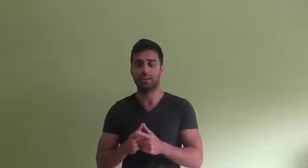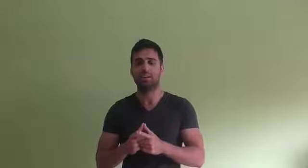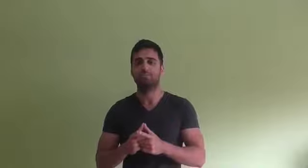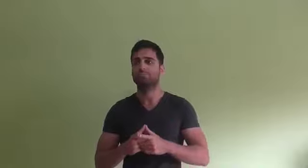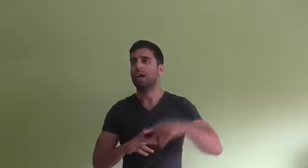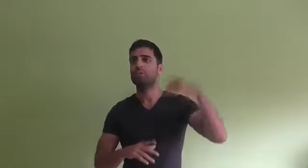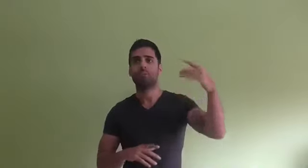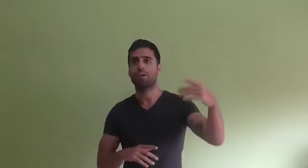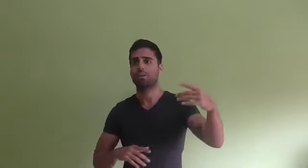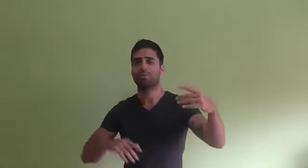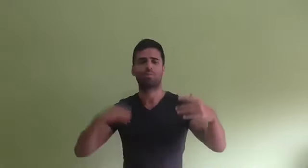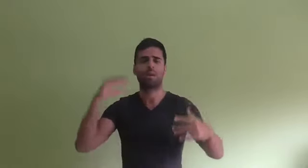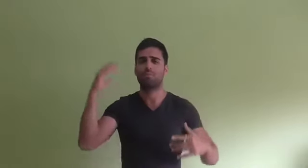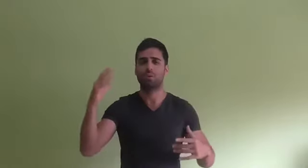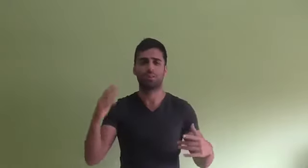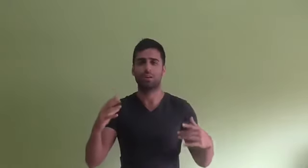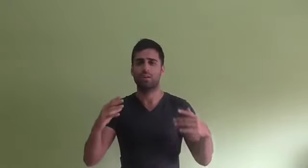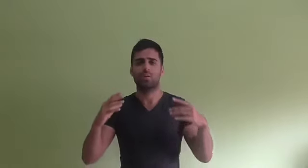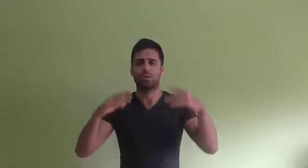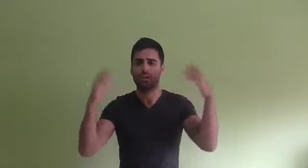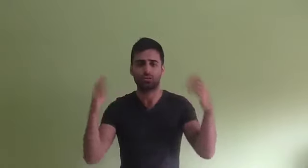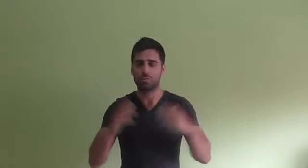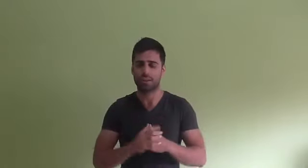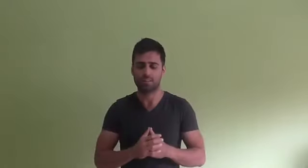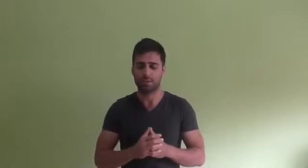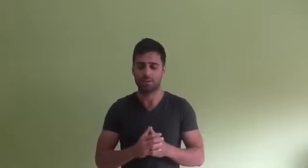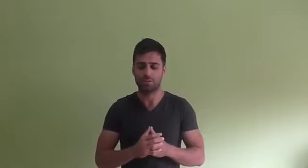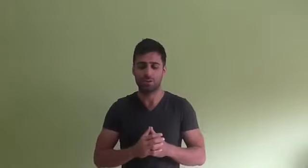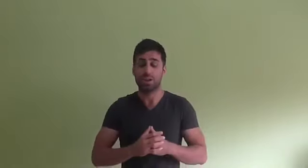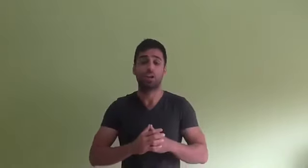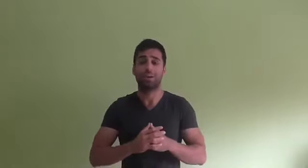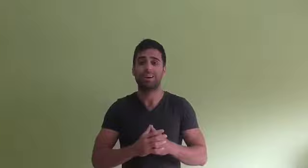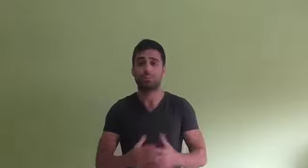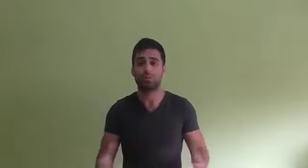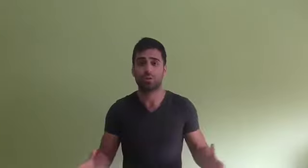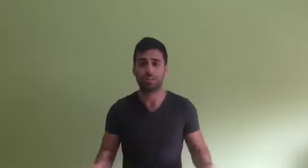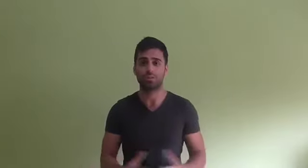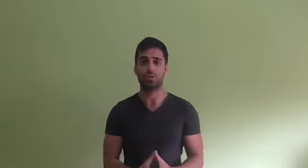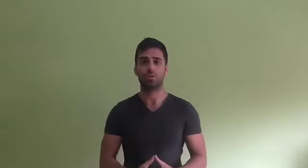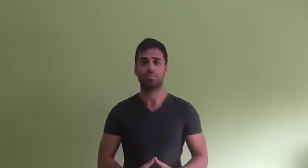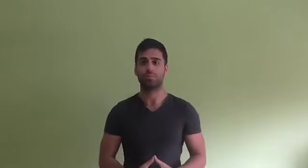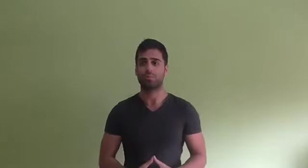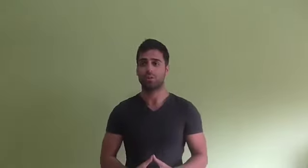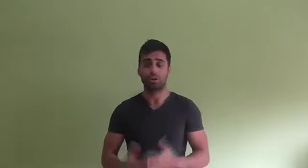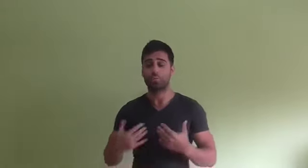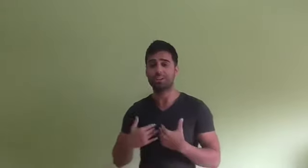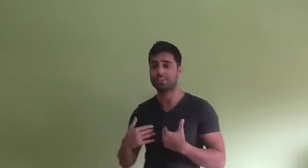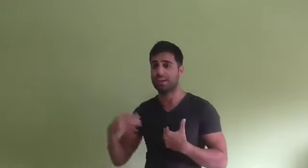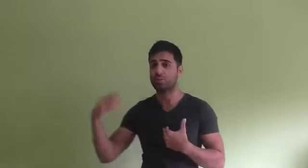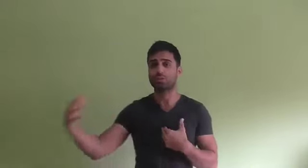hay un poder, una fuente o Dios, como quieras llamarlo, que lo maneja absolutamente todo. Tú piensas de que tú